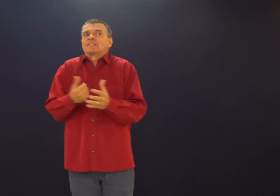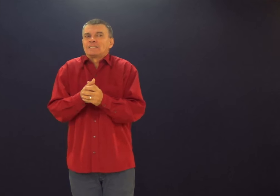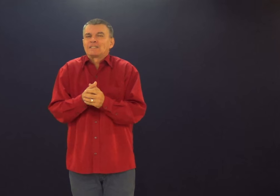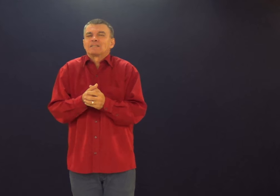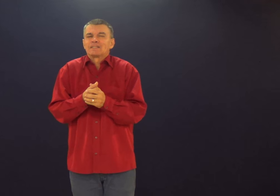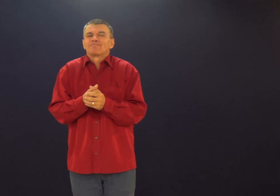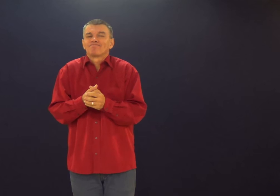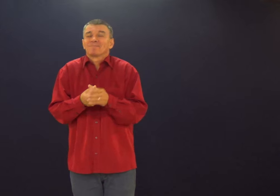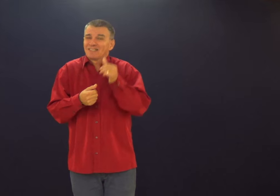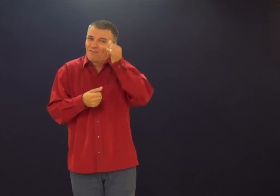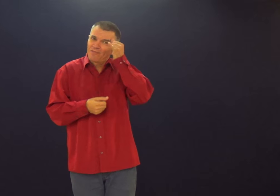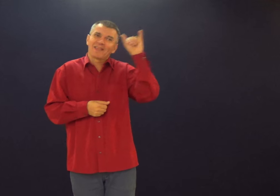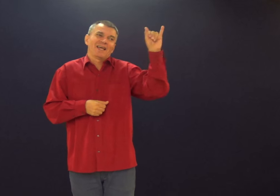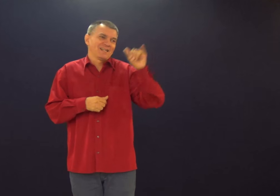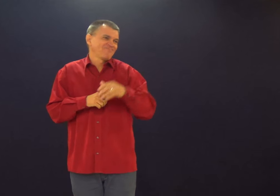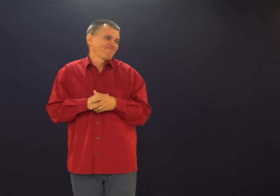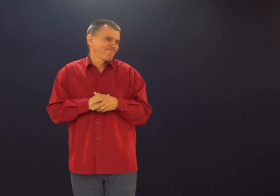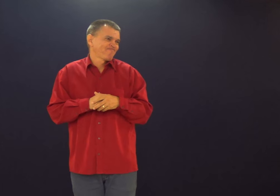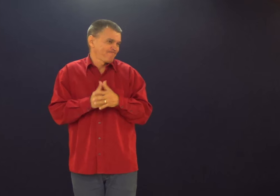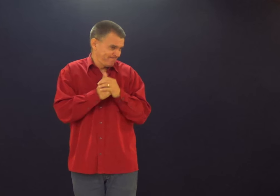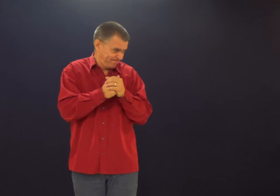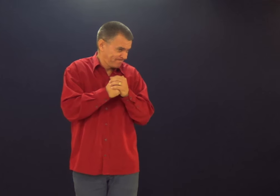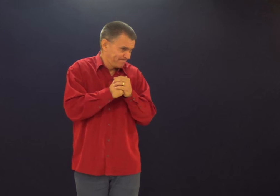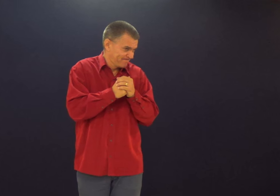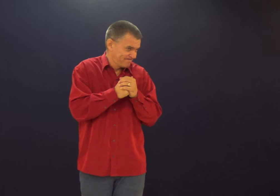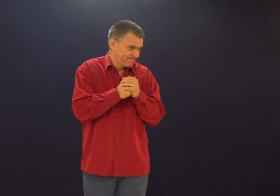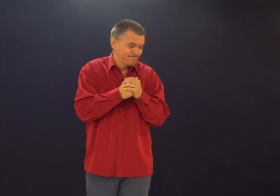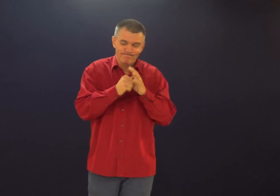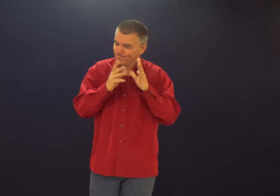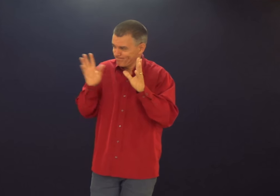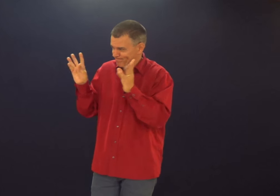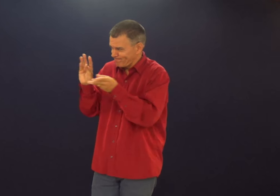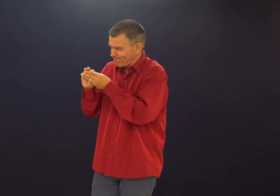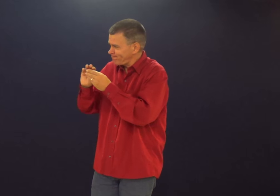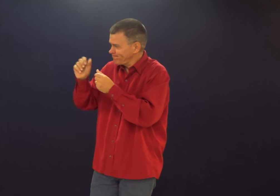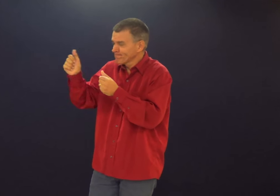Acontece de uma maneira muito fácil. Né? Precisa ser evitado.